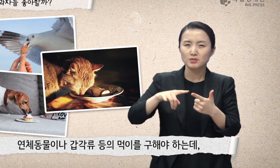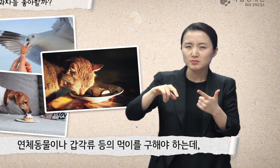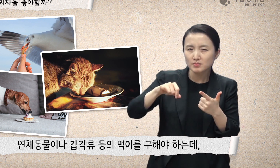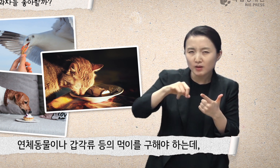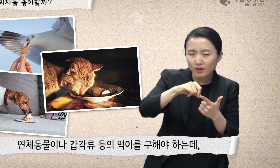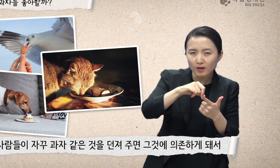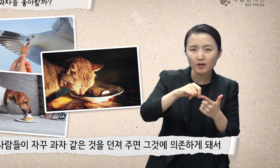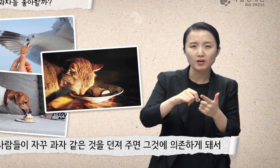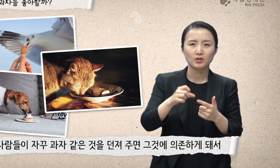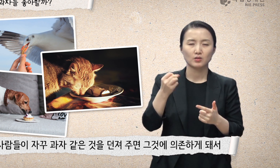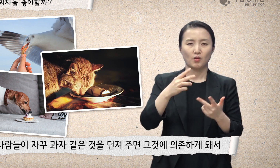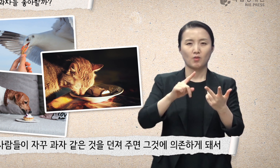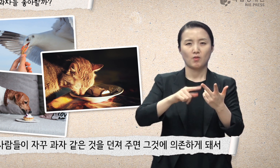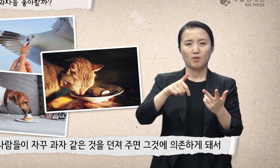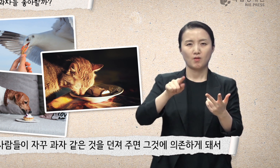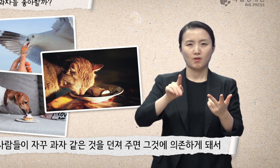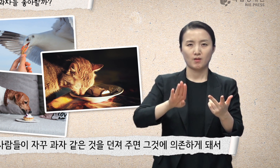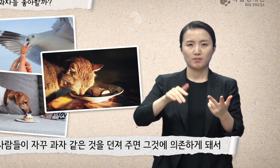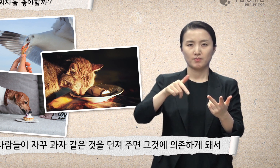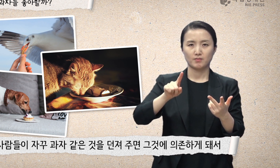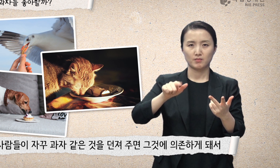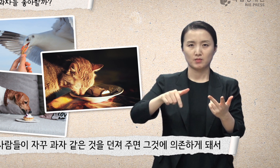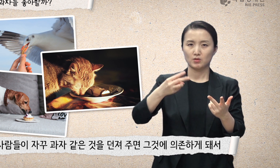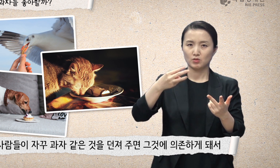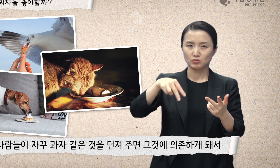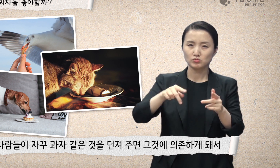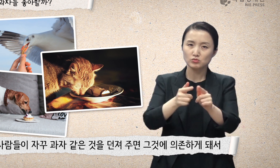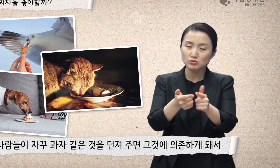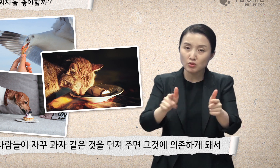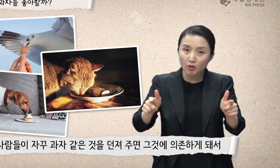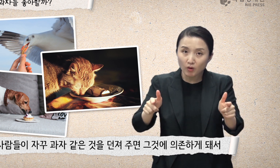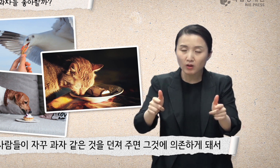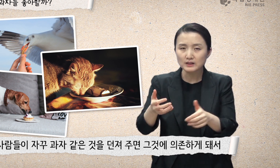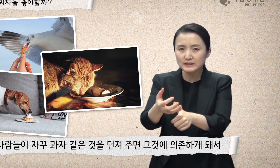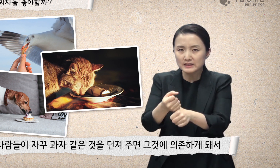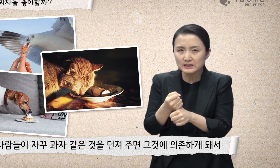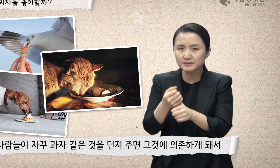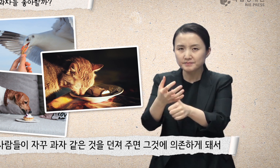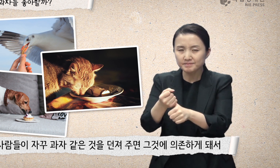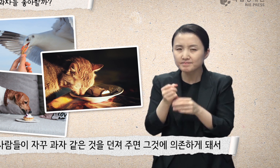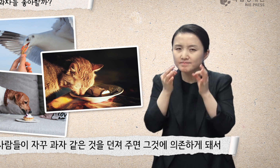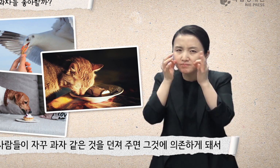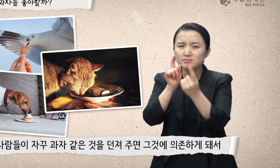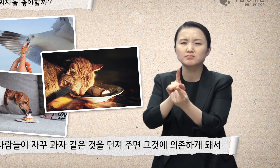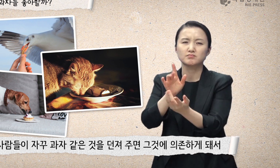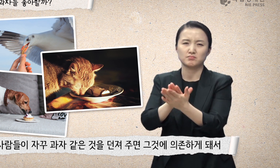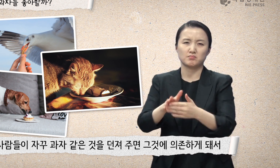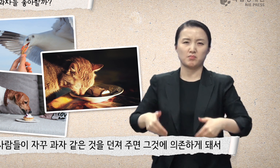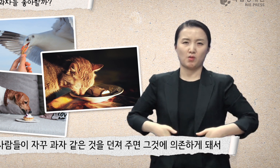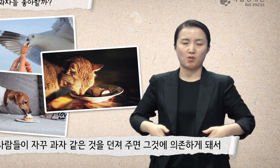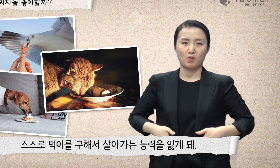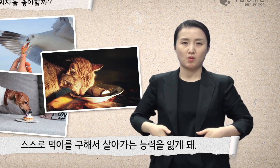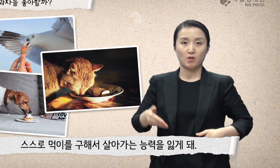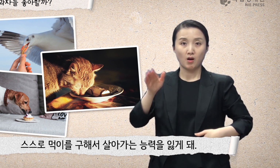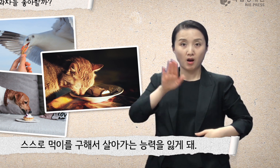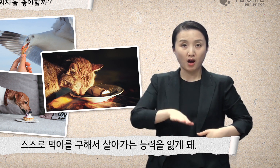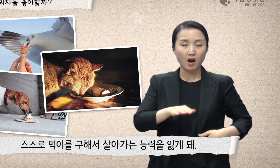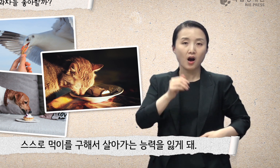사람들이 자꾸 과자 같은 것을 던져주면 그것에 의존하게 돼서 스스로 먹이를